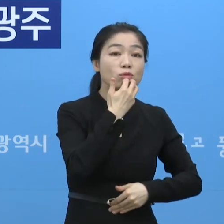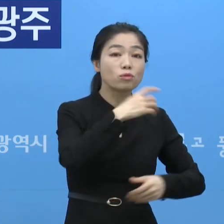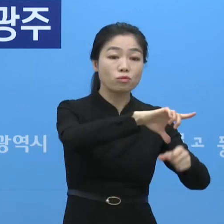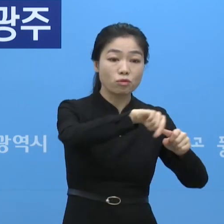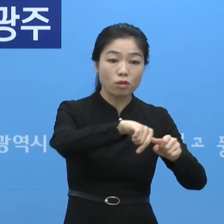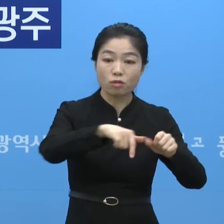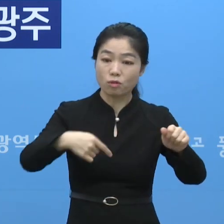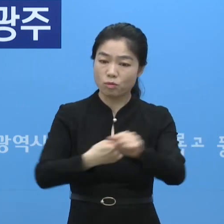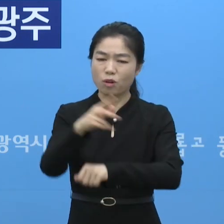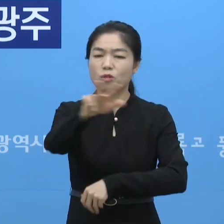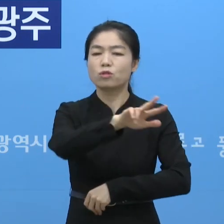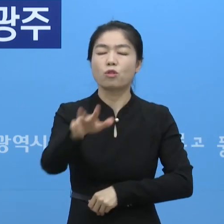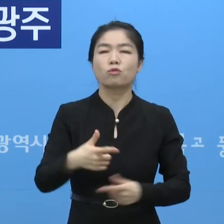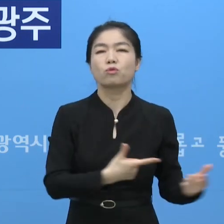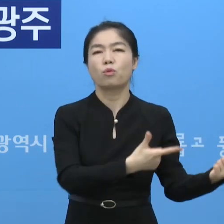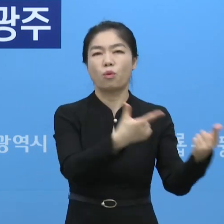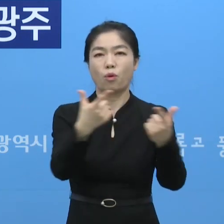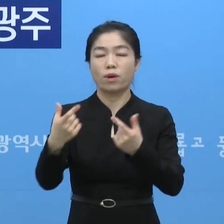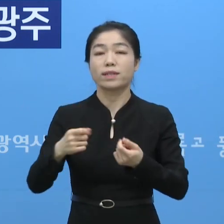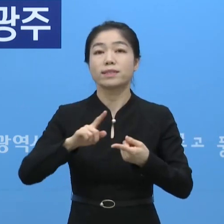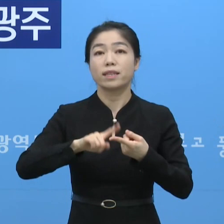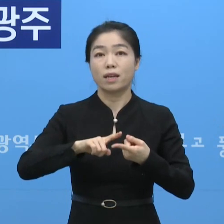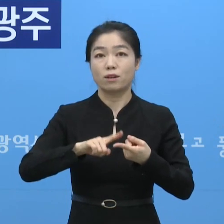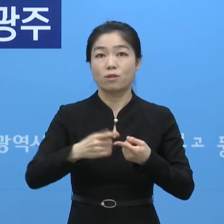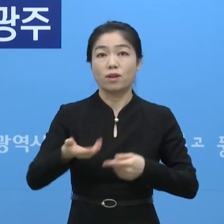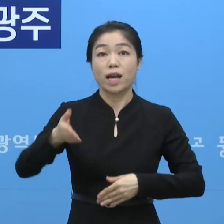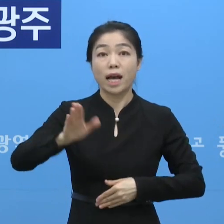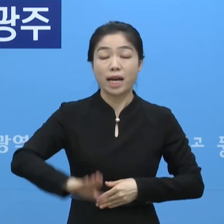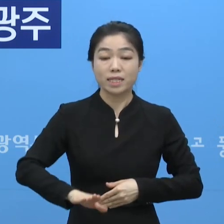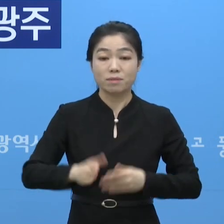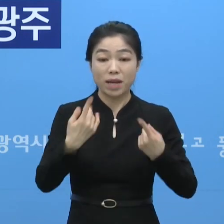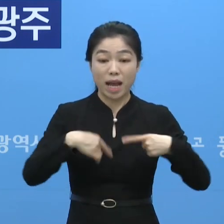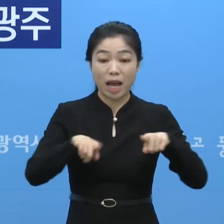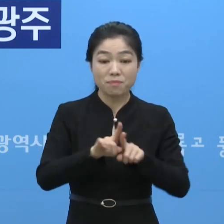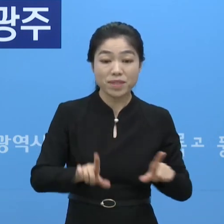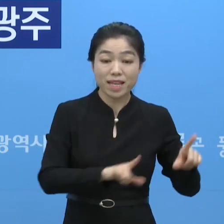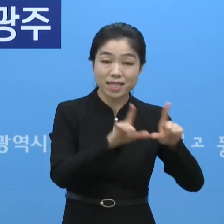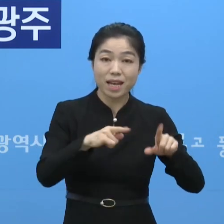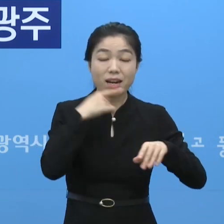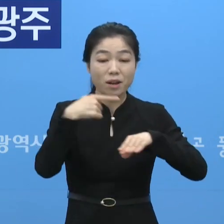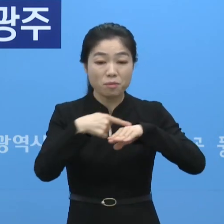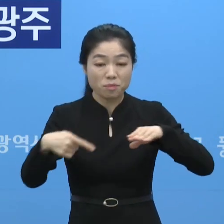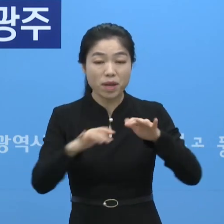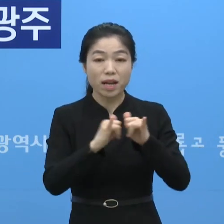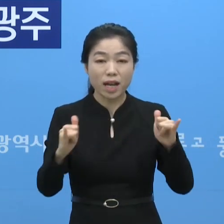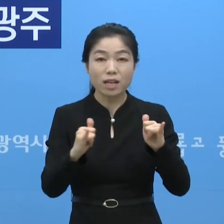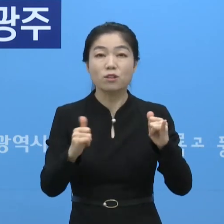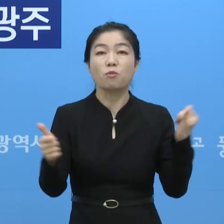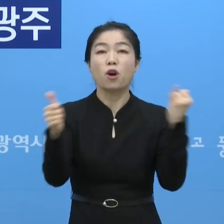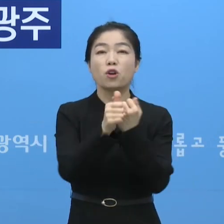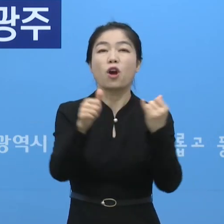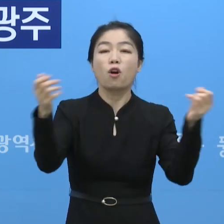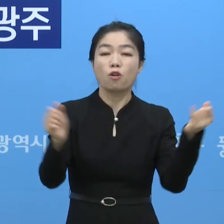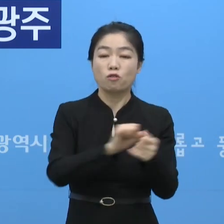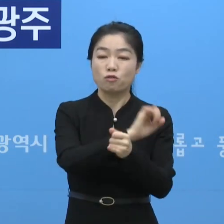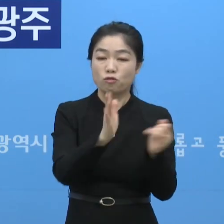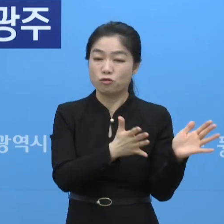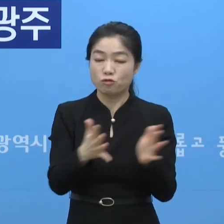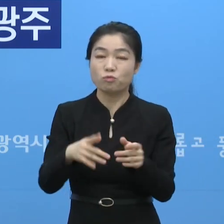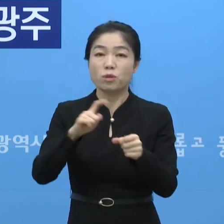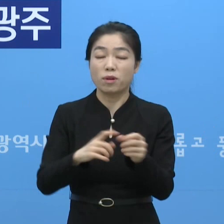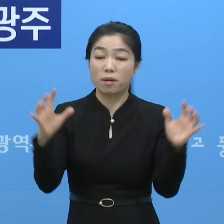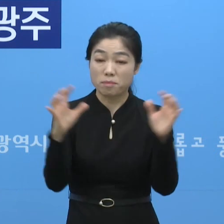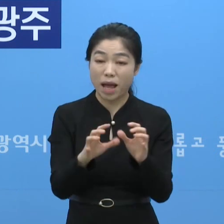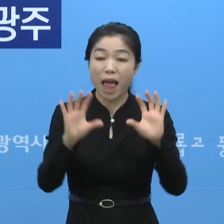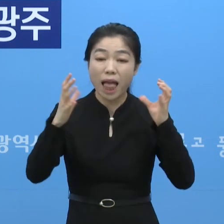비수도권 상관없이 그대로 유지합니다. 다만 동거, 직계가족, 상견례, 영유아 등 예외 적용 사항도